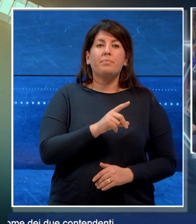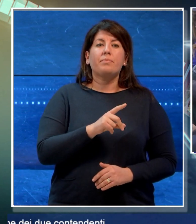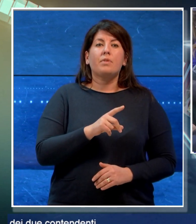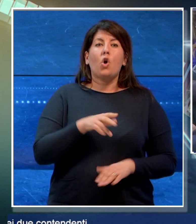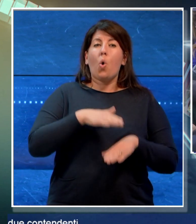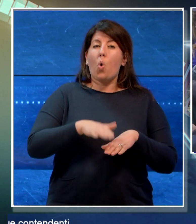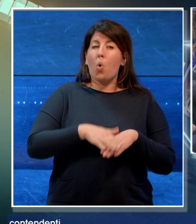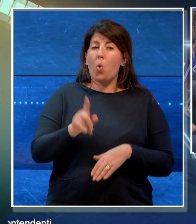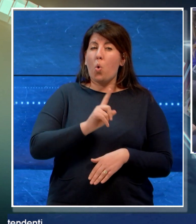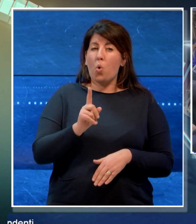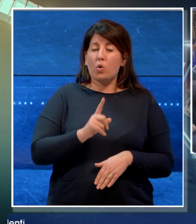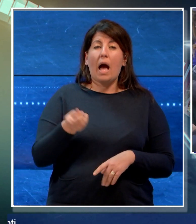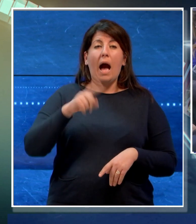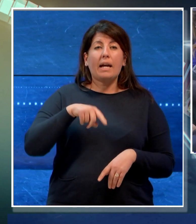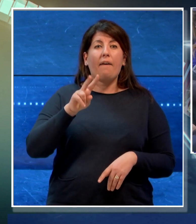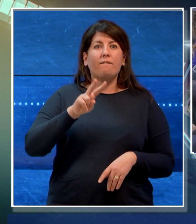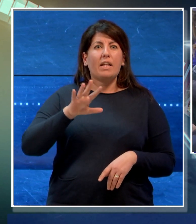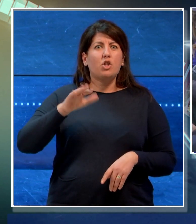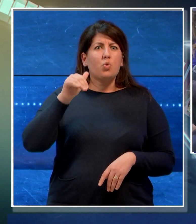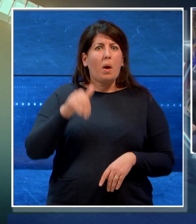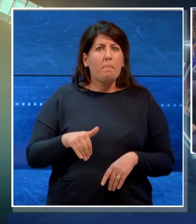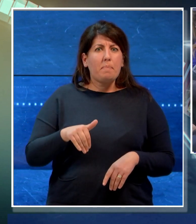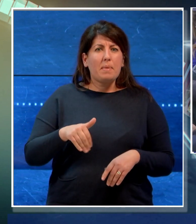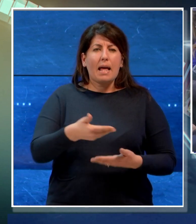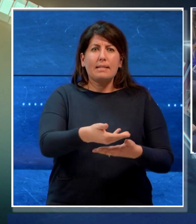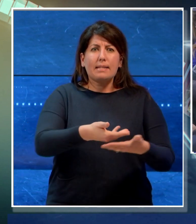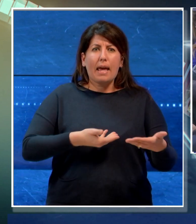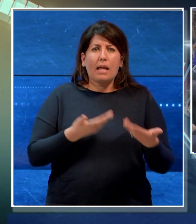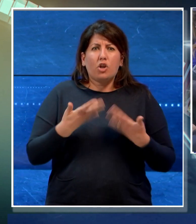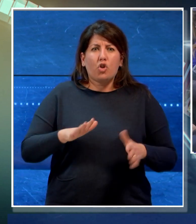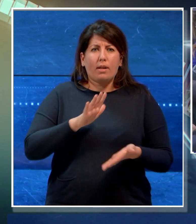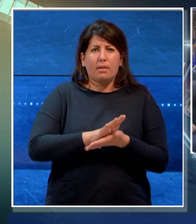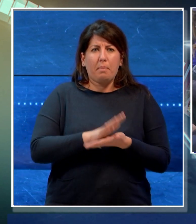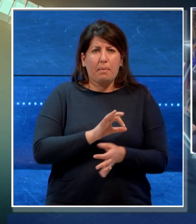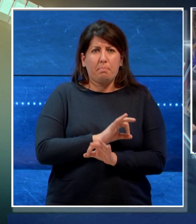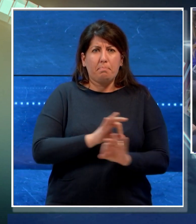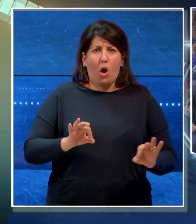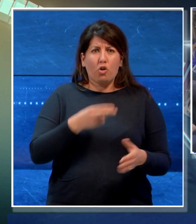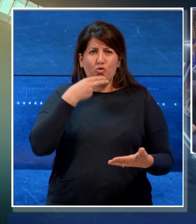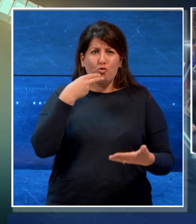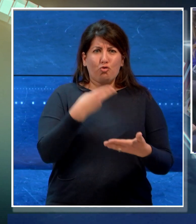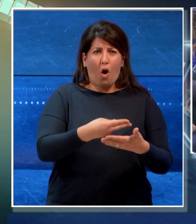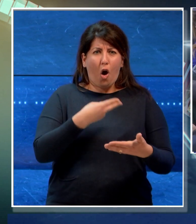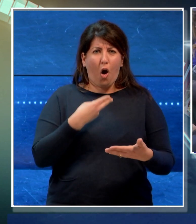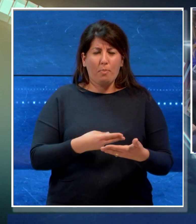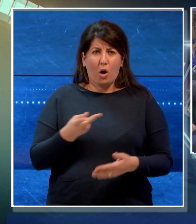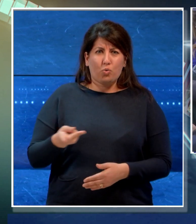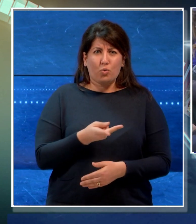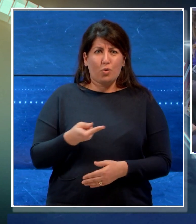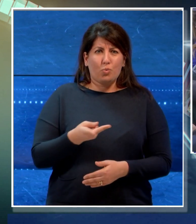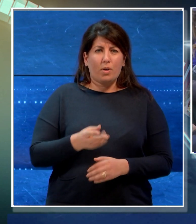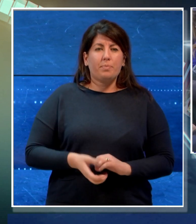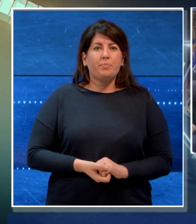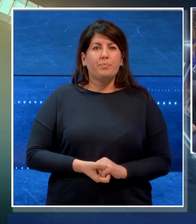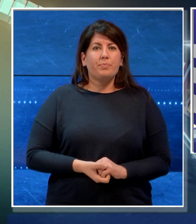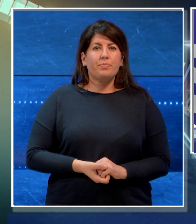anche le 25.000 schede già stampate con il nome dei due contendenti.